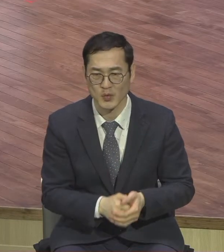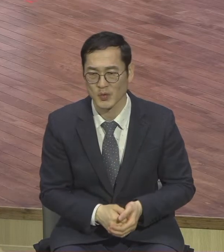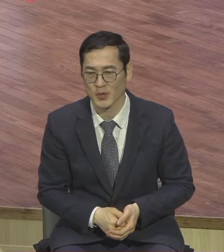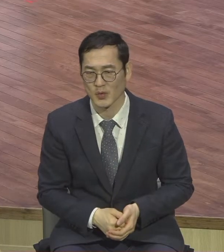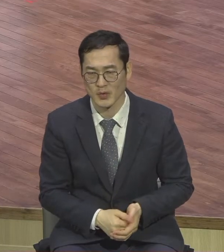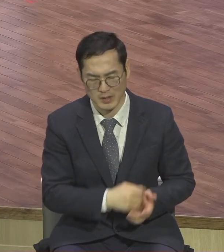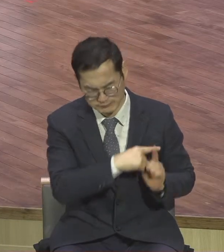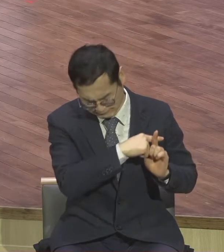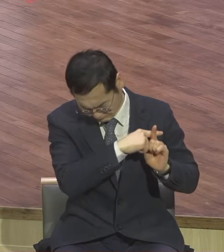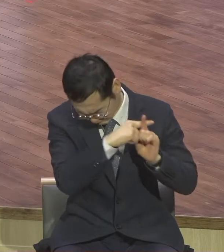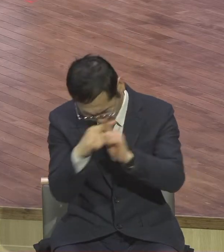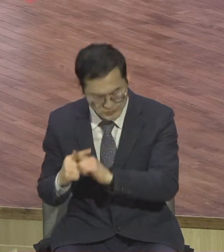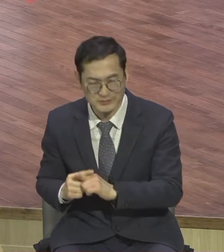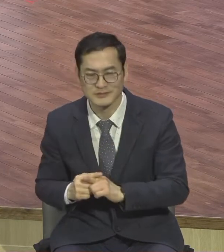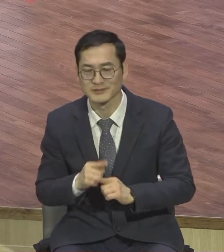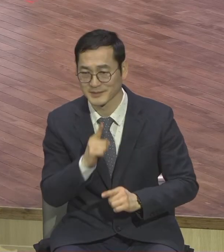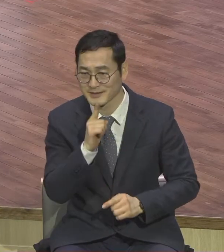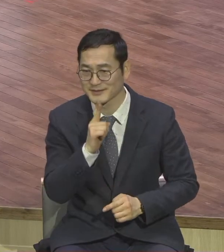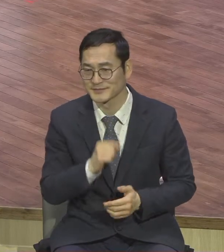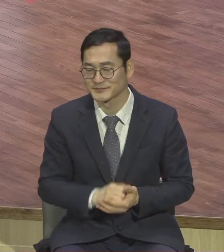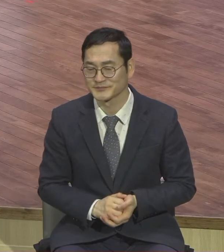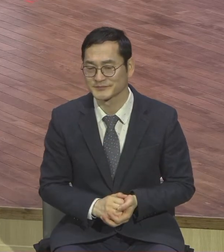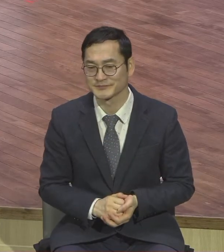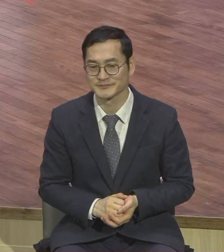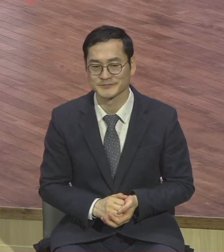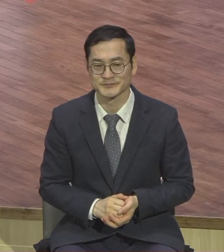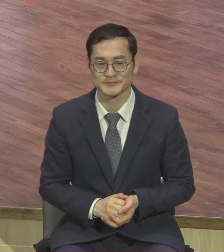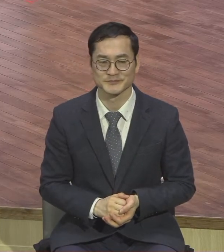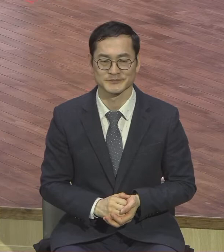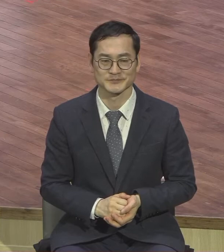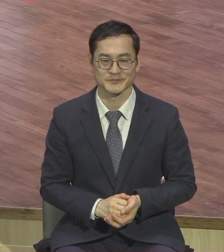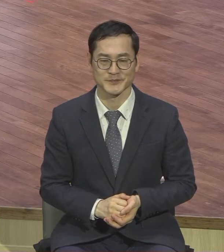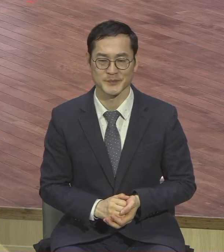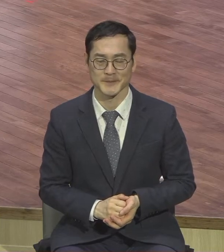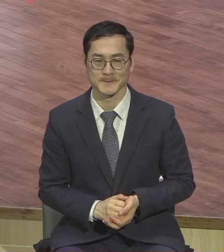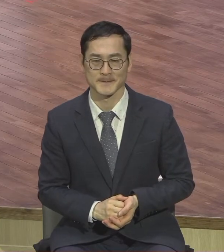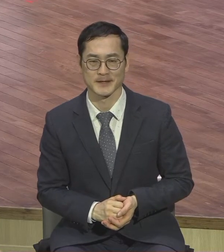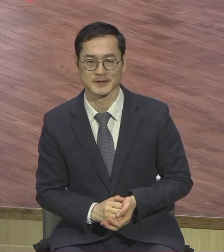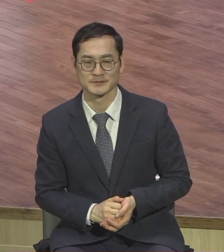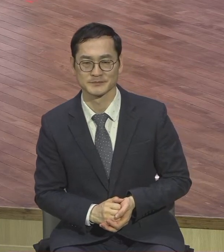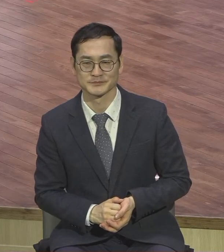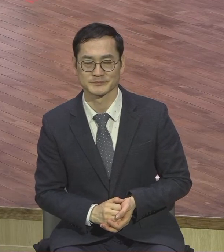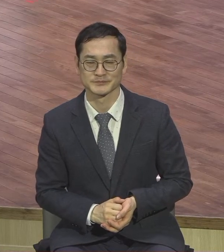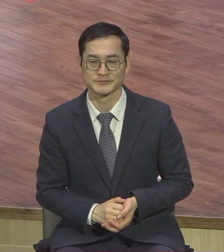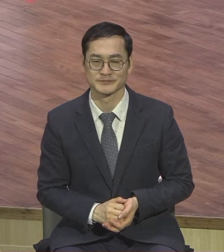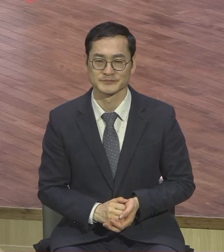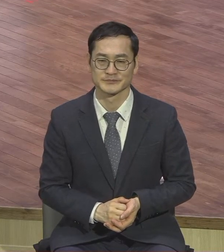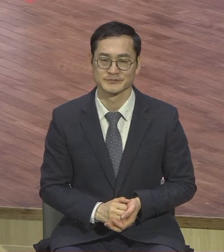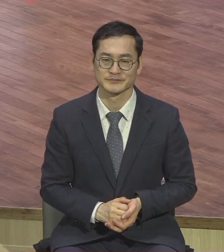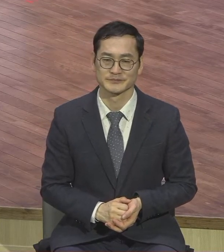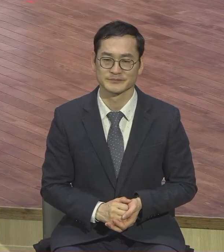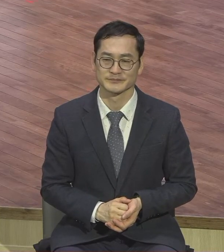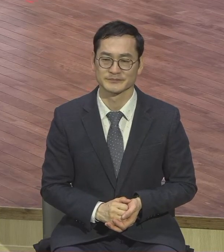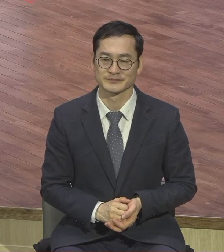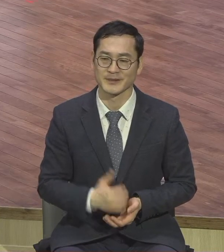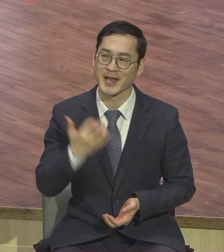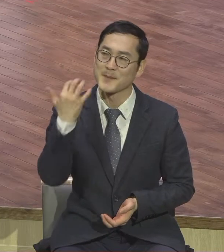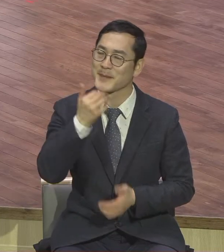예수님께서 용서에 대한 교훈을 가르칠 때에 베드로가 예수님부터 칭찬을 듣고 싶은 마음으로